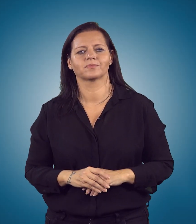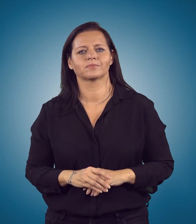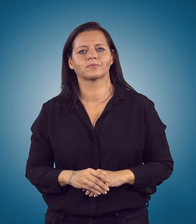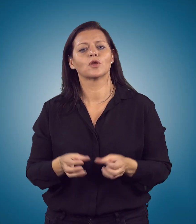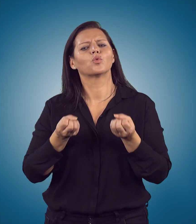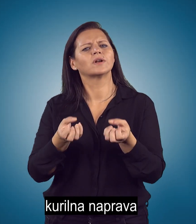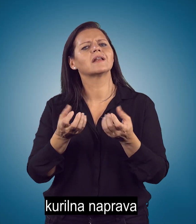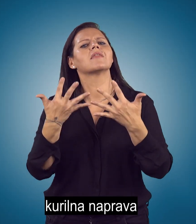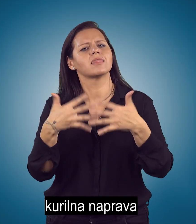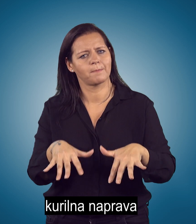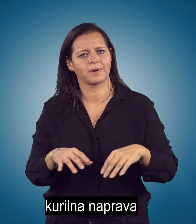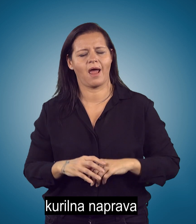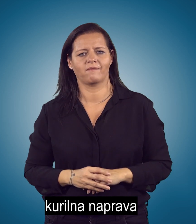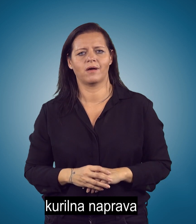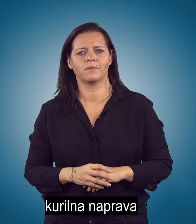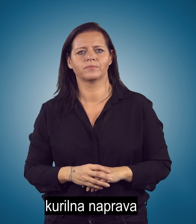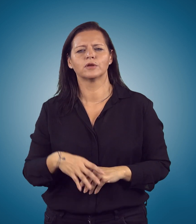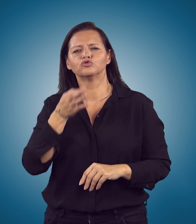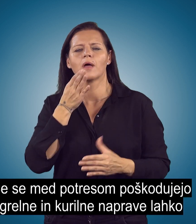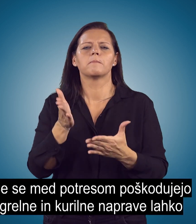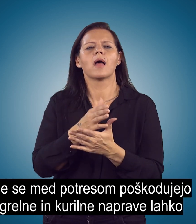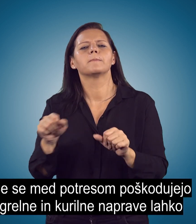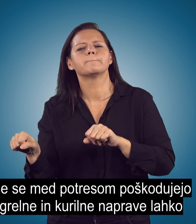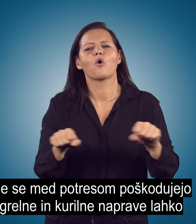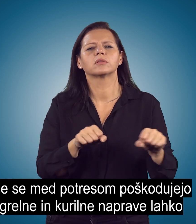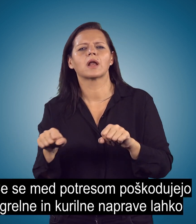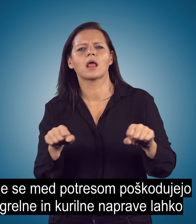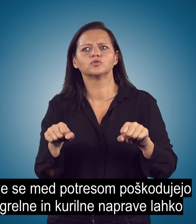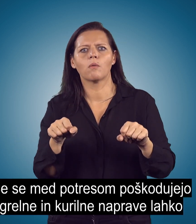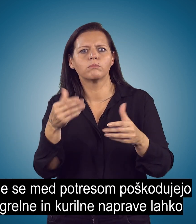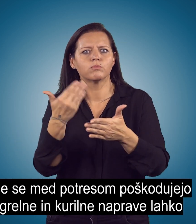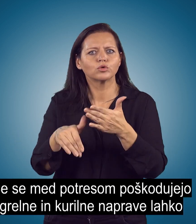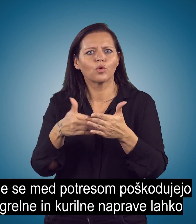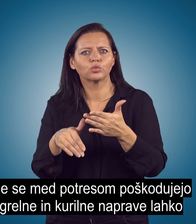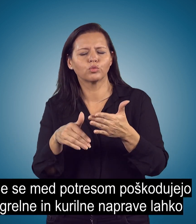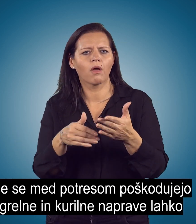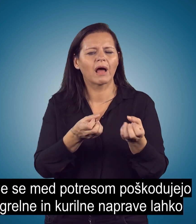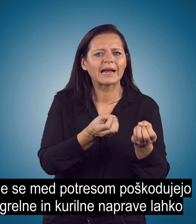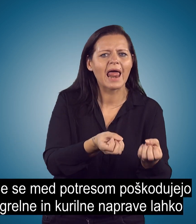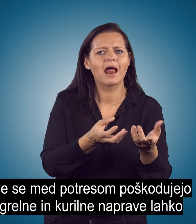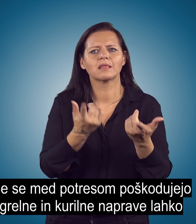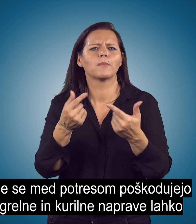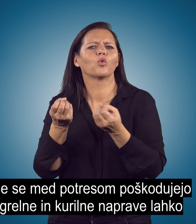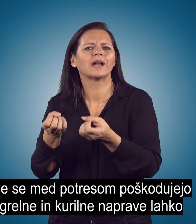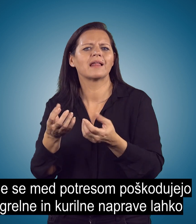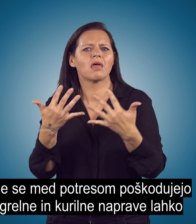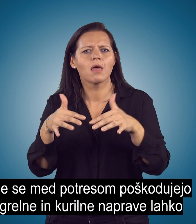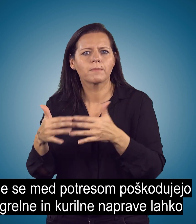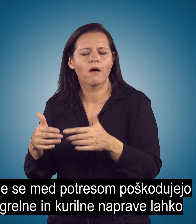Kurilna naprava. Če se med potresom poškodujejo grelne in kurilne naprave, lahko pride